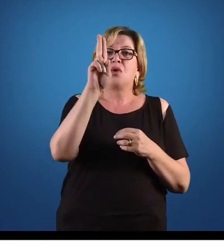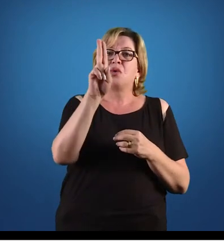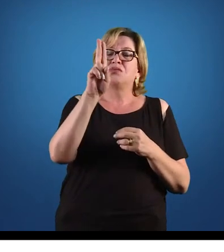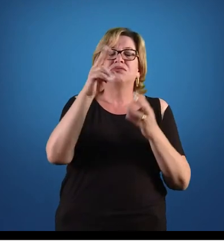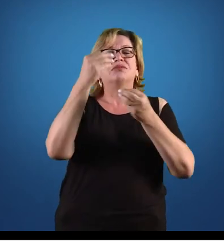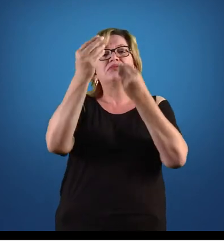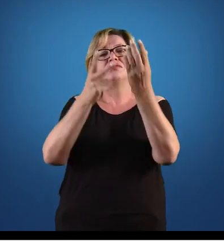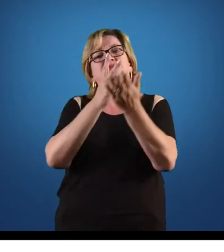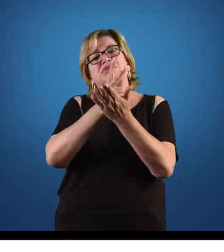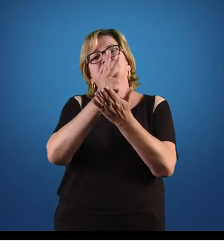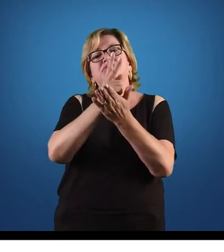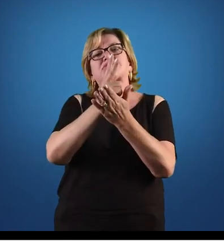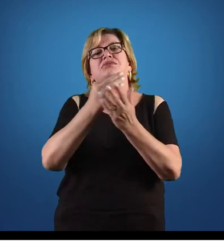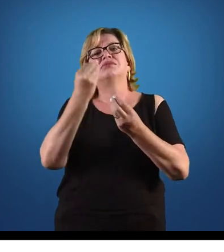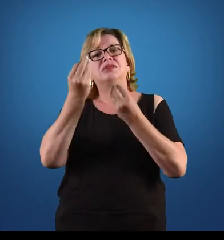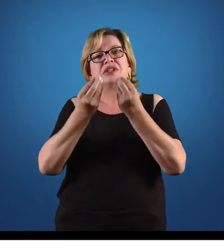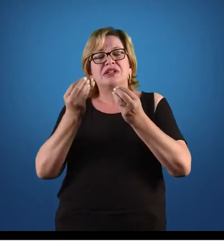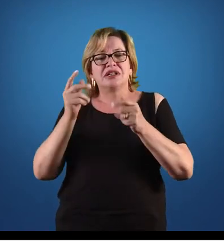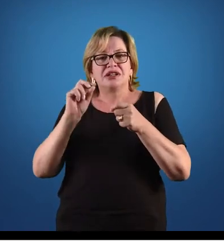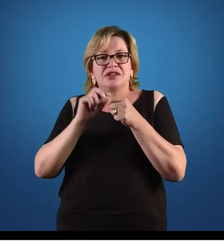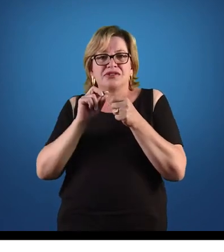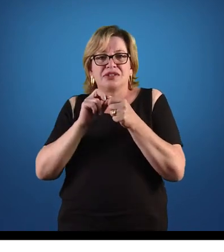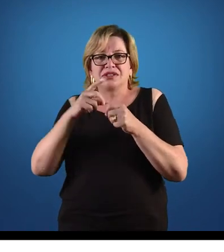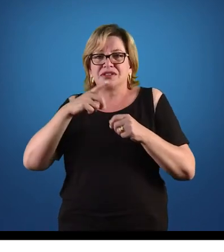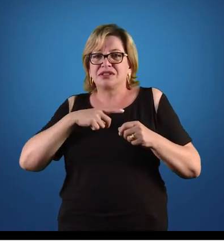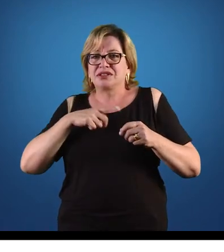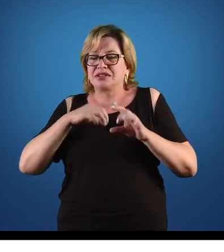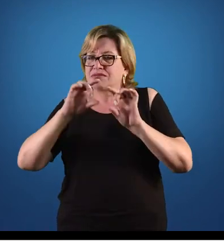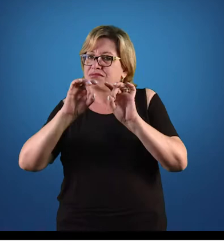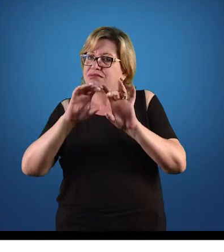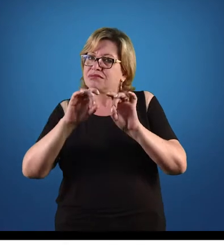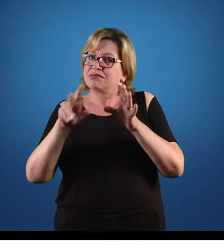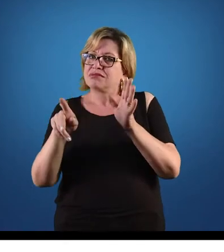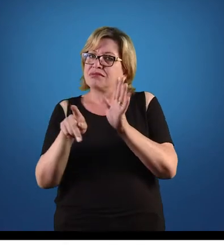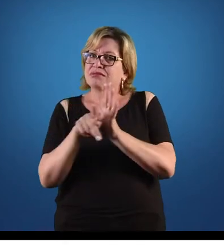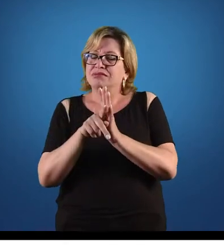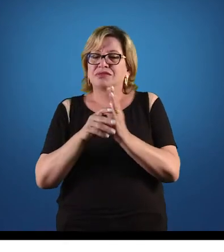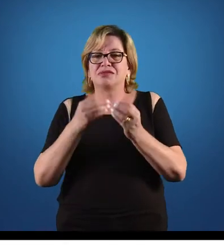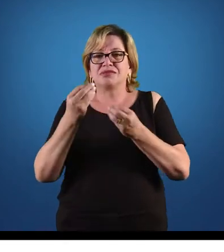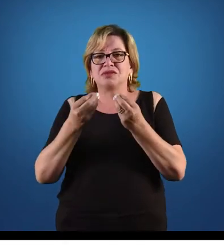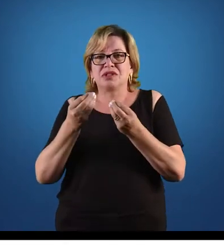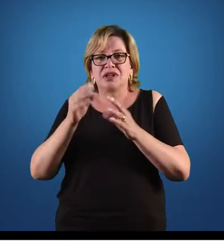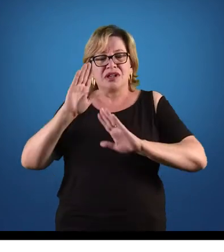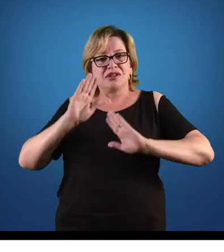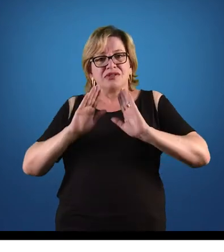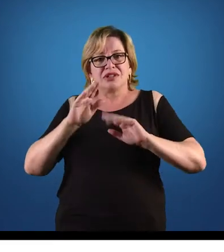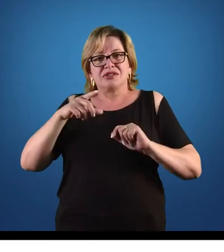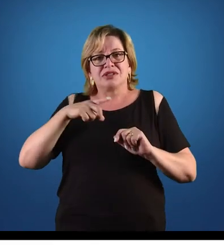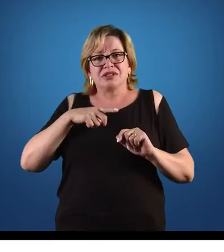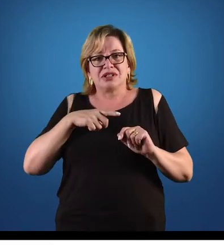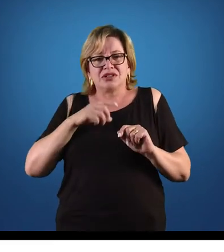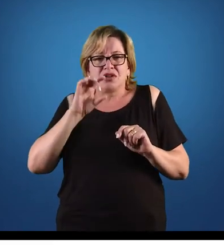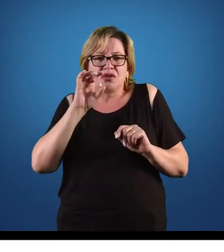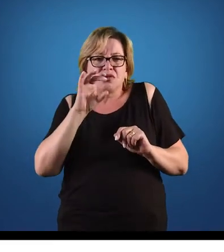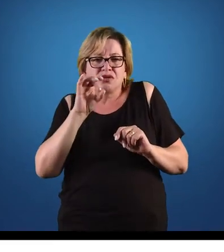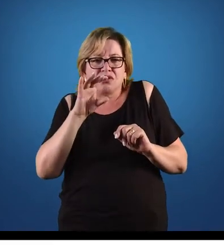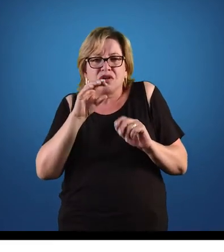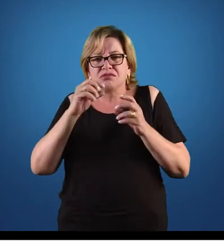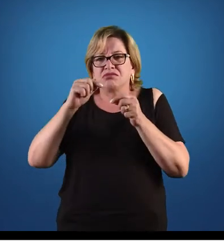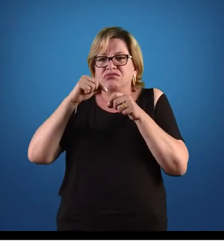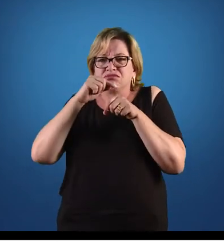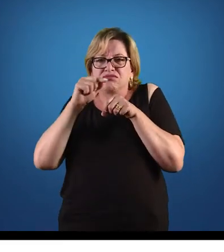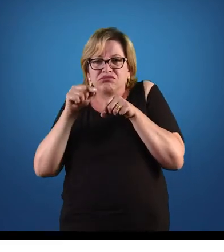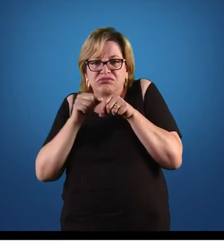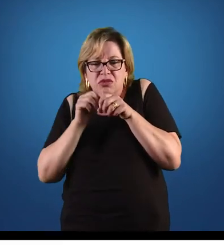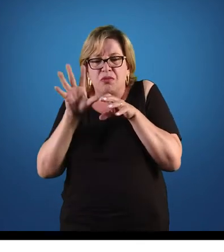outro, permite que haja especializações desse tubo. Então, em vez de você ter apenas uma cavidade gastrovascular